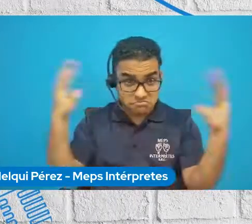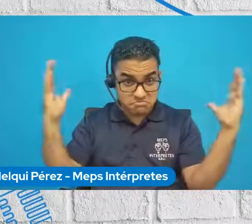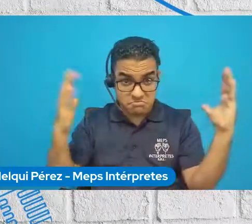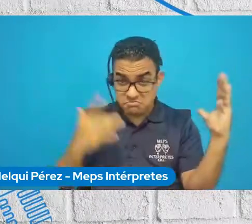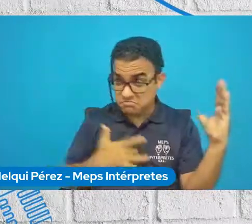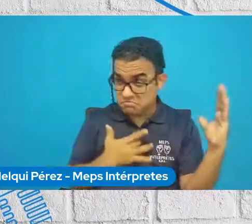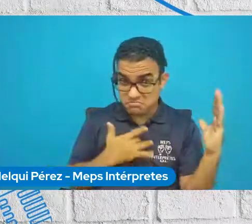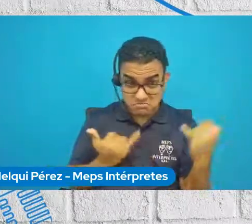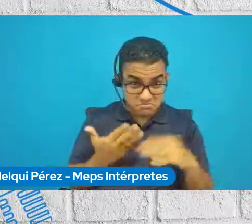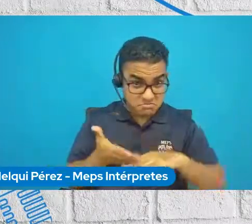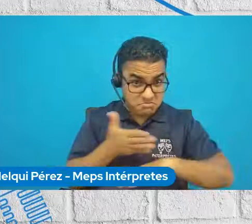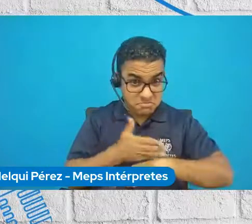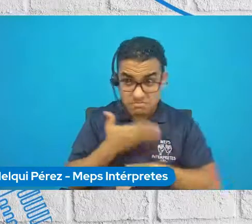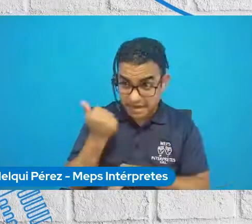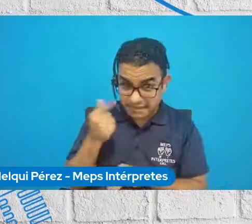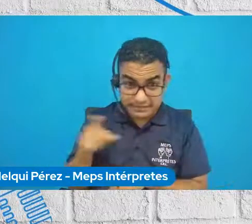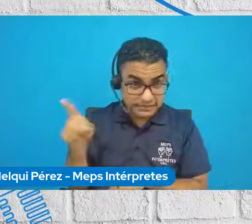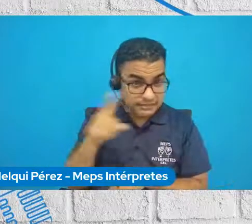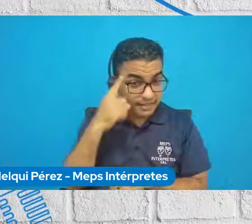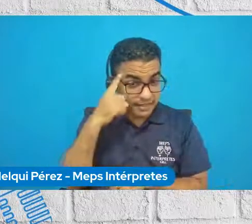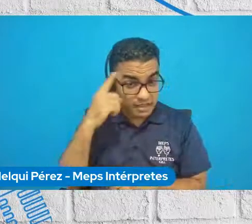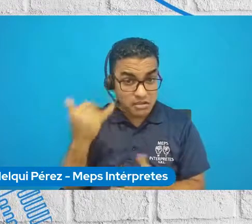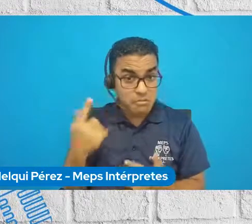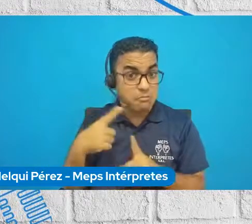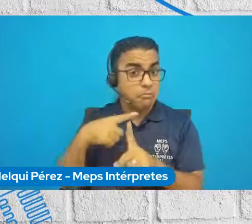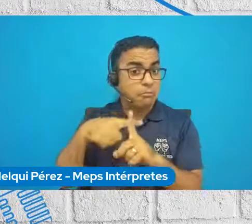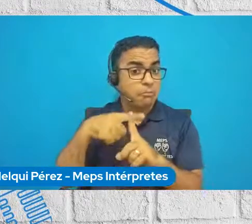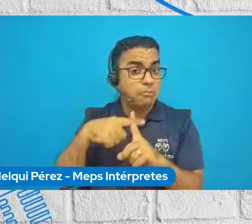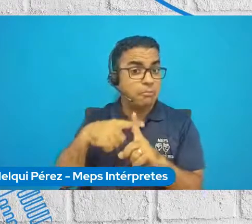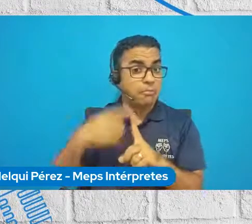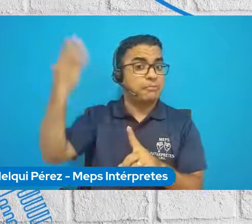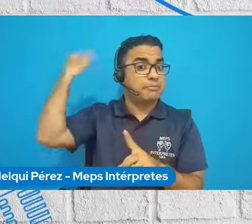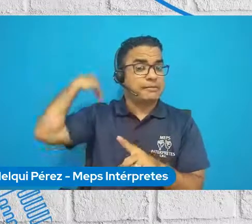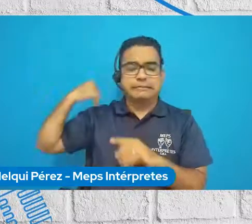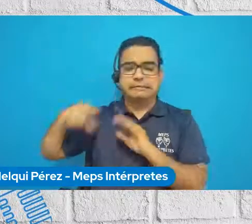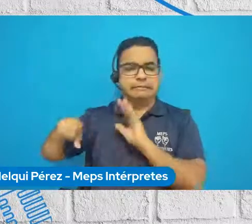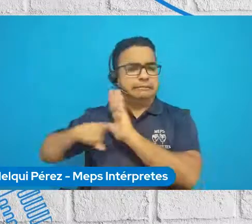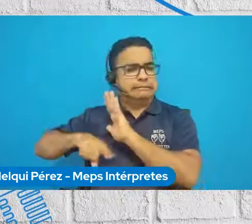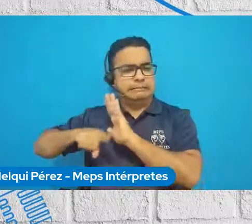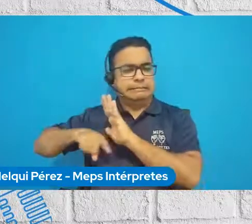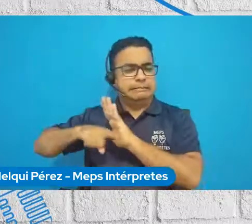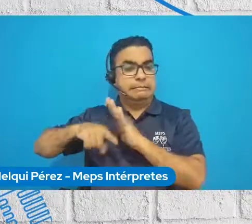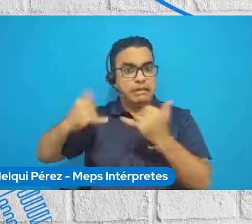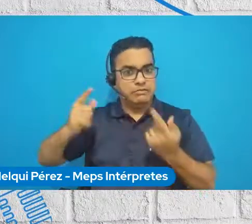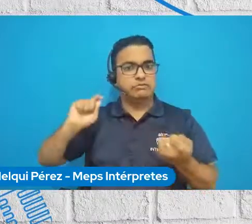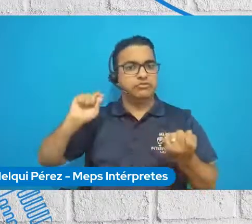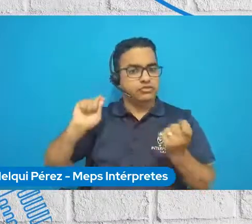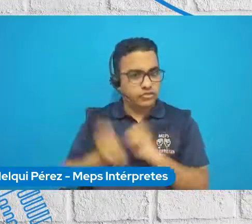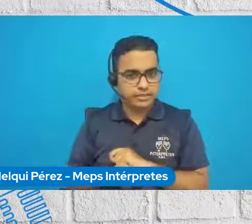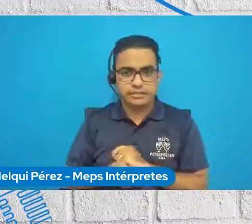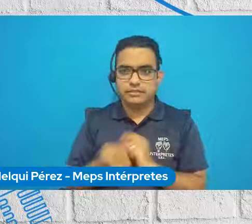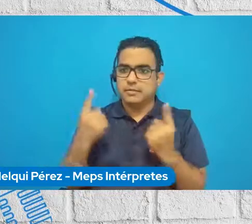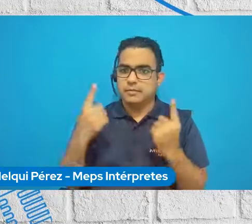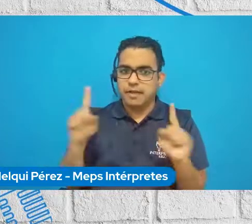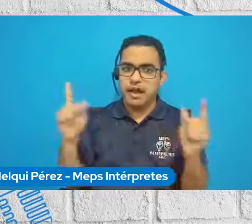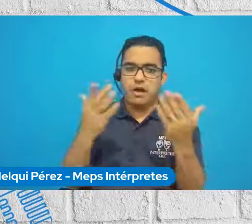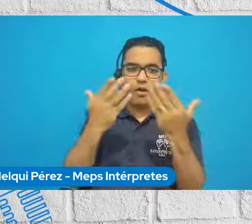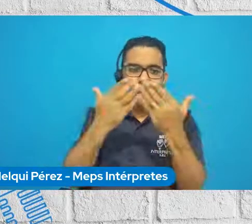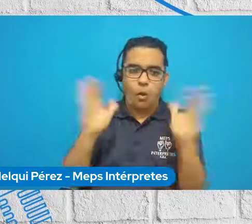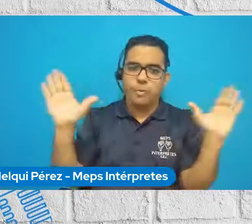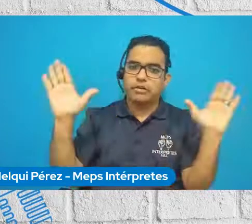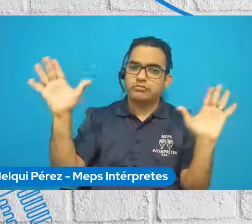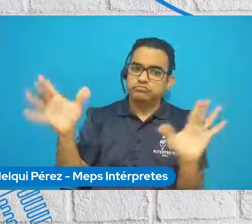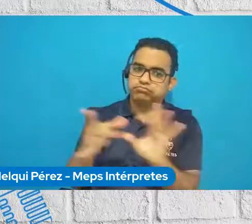Estado y también de un voluntariado manejado por el Estado había cambiado positivamente y efectivamente lo había cambiado y tenía más